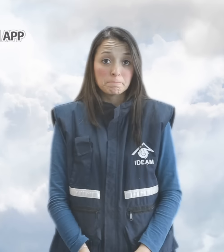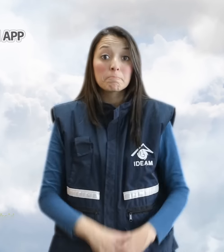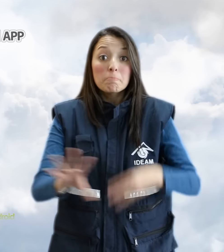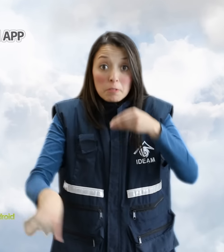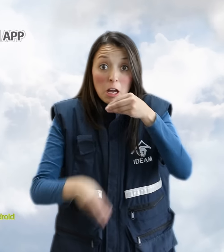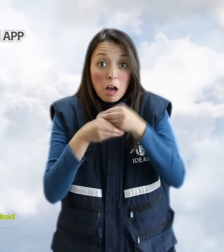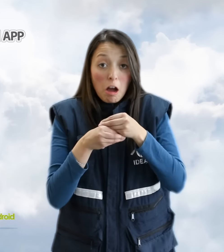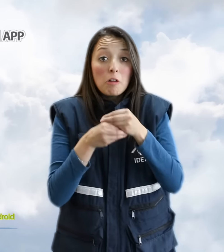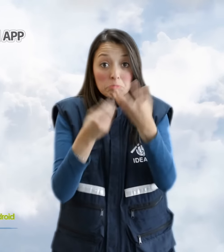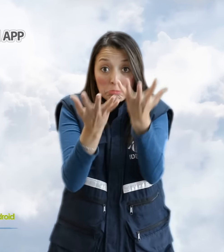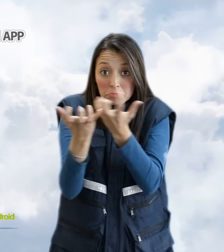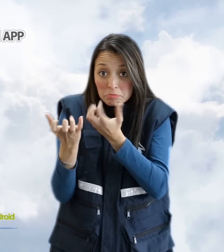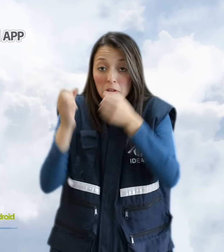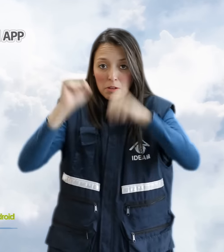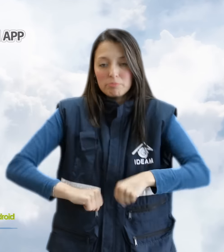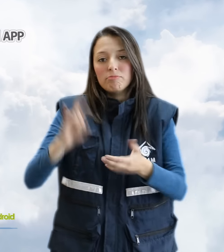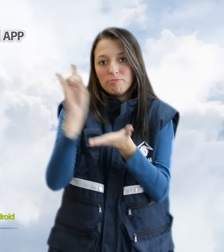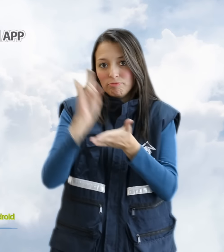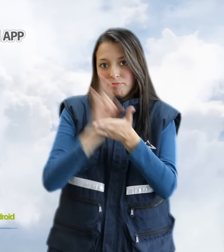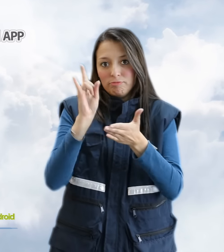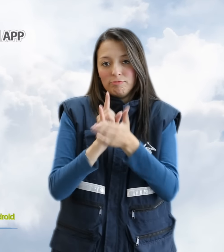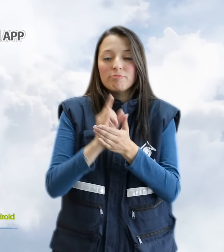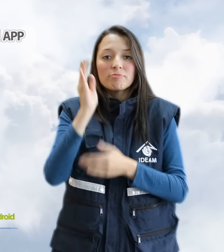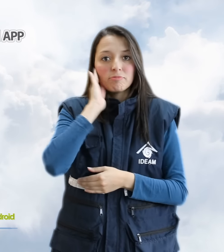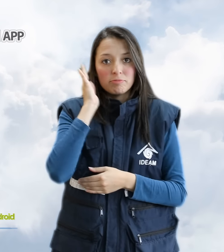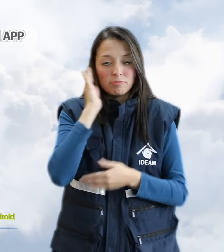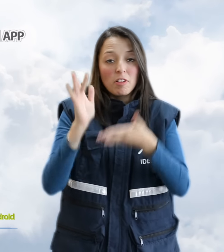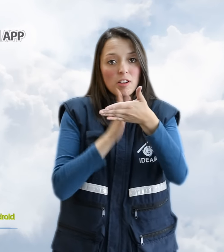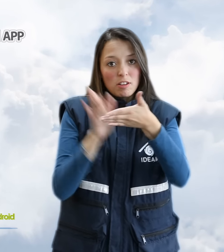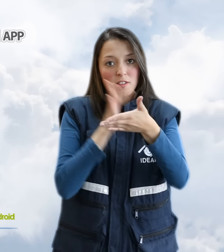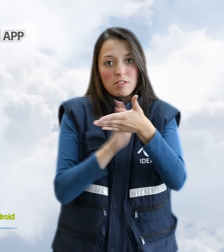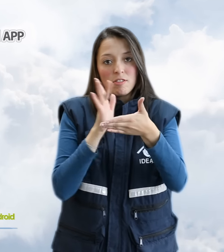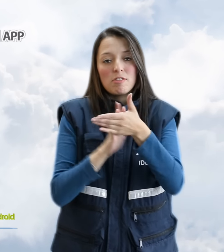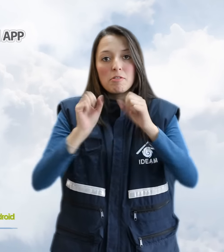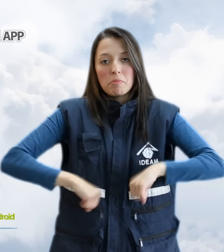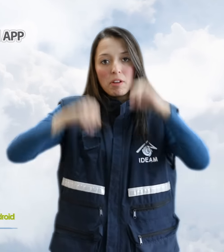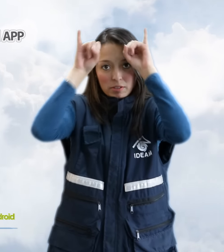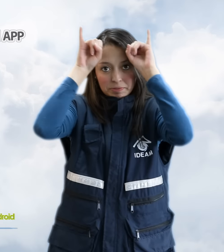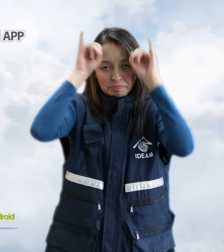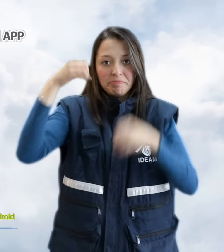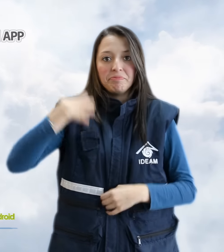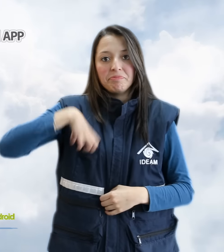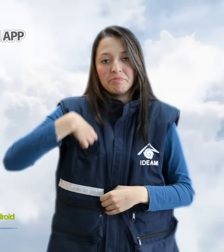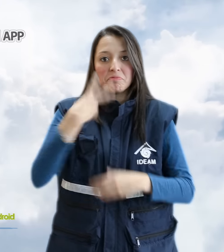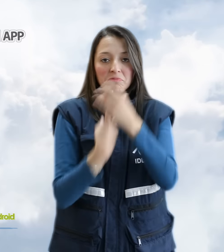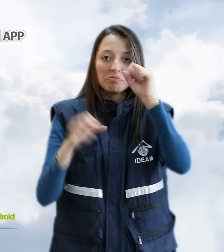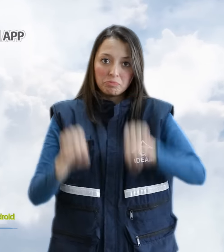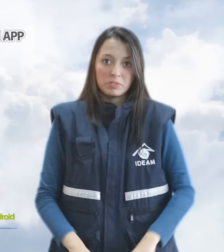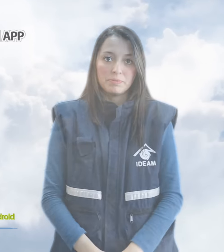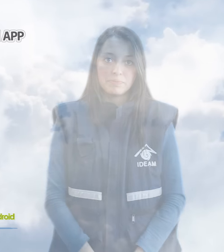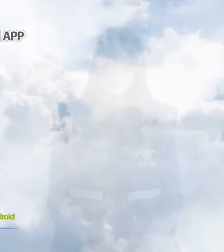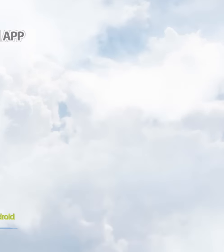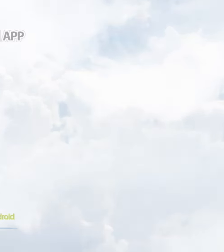Adicionalmente los invitamos a descargar nuestra aplicación Mi Pronóstico disponible para dispositivos móviles iPhone y Android.